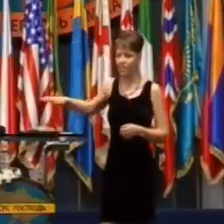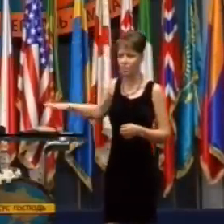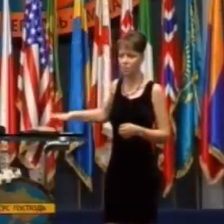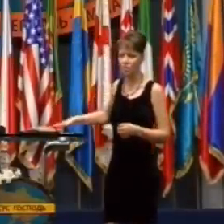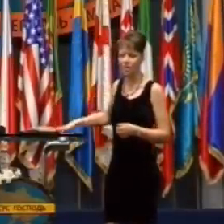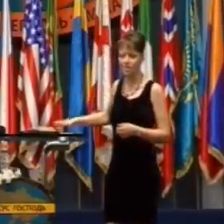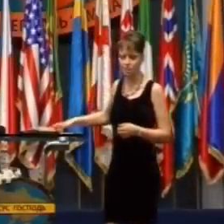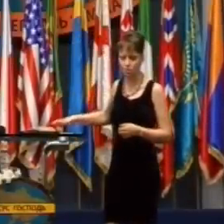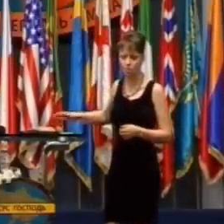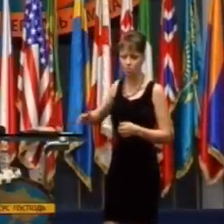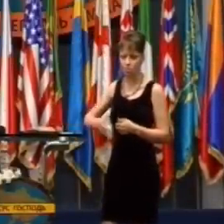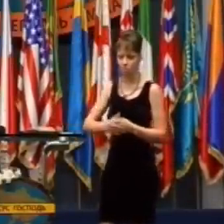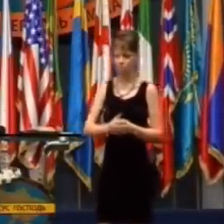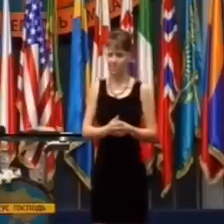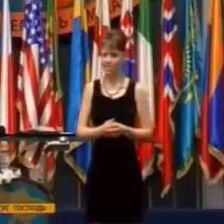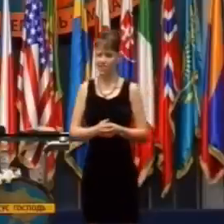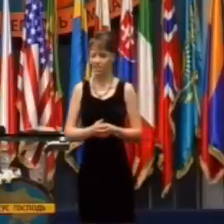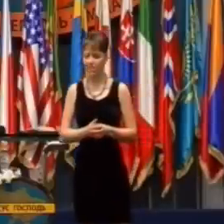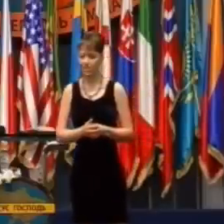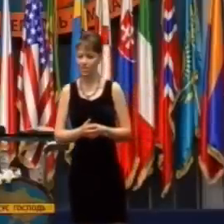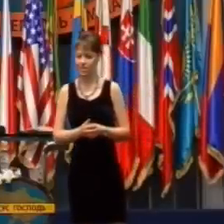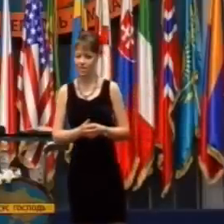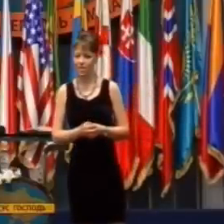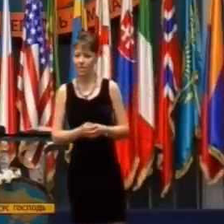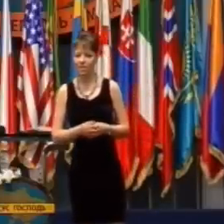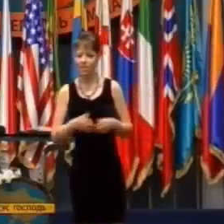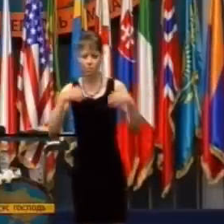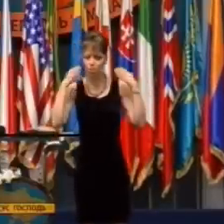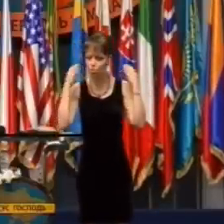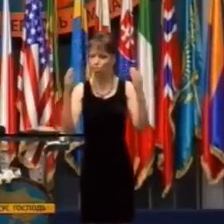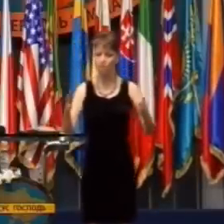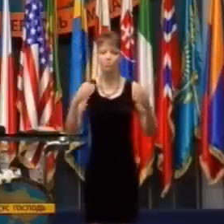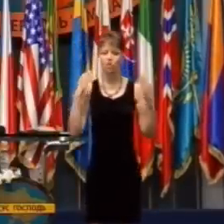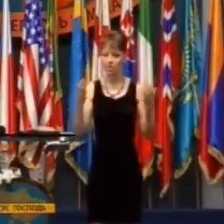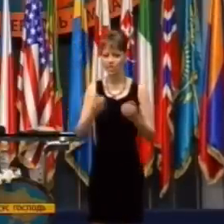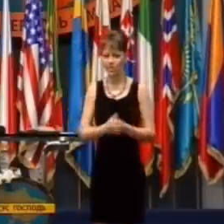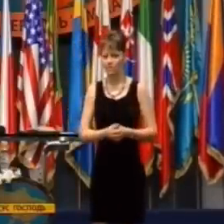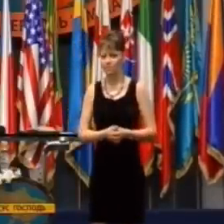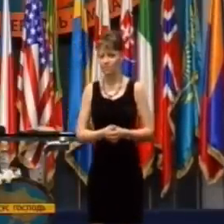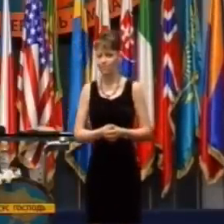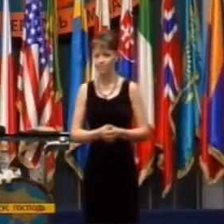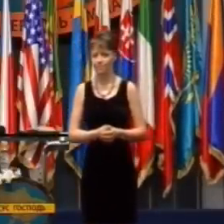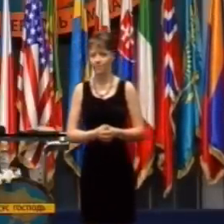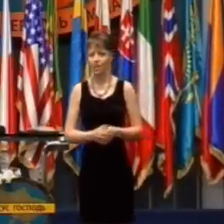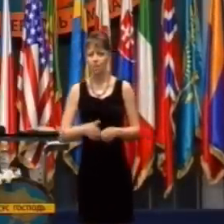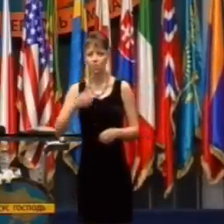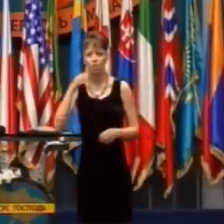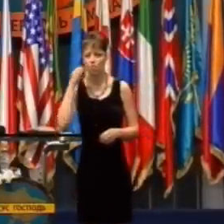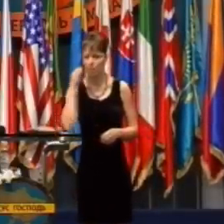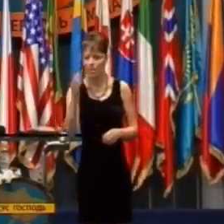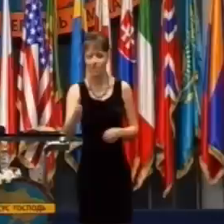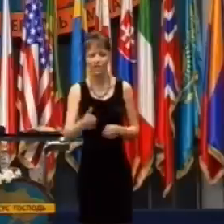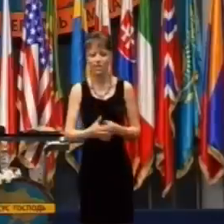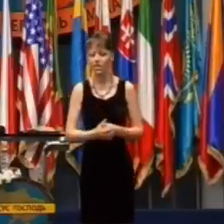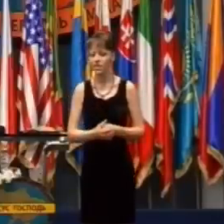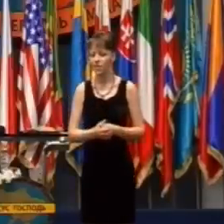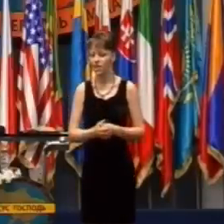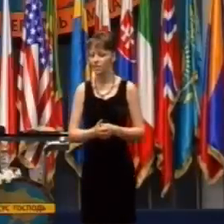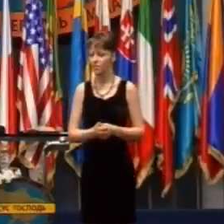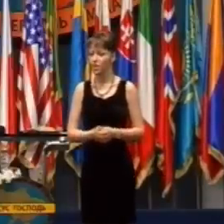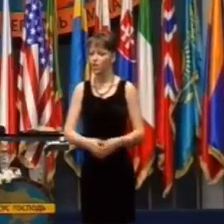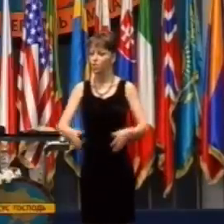medituj nad Božím slovom. Musíte nad tým meditovať, modliť sa v jazykoch,